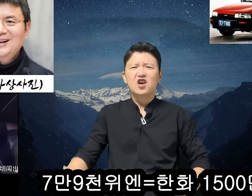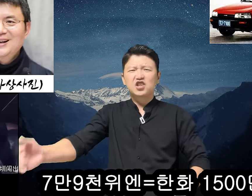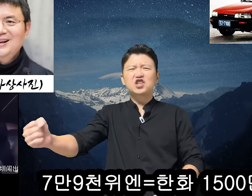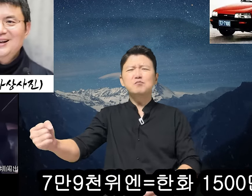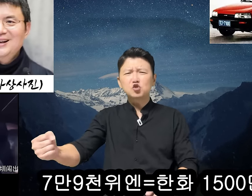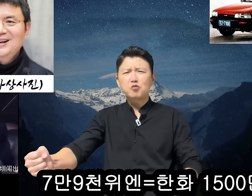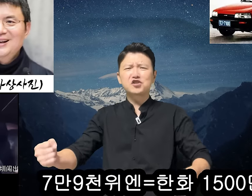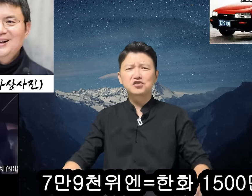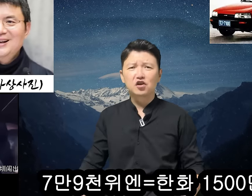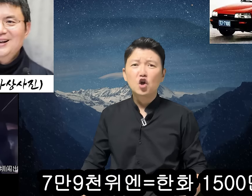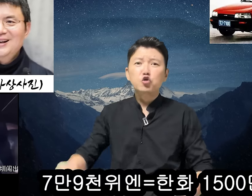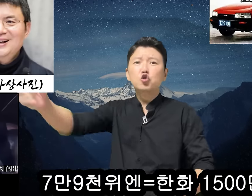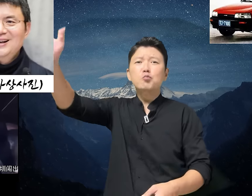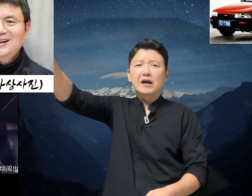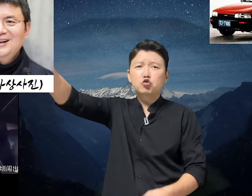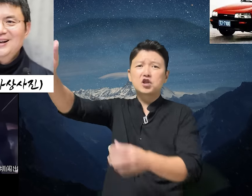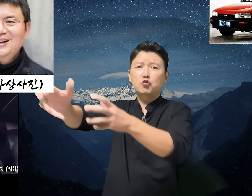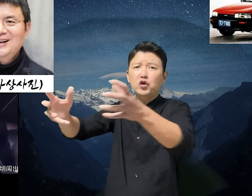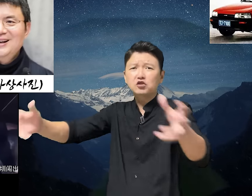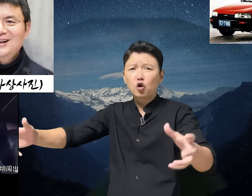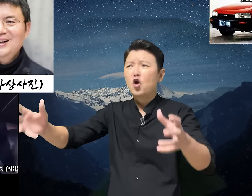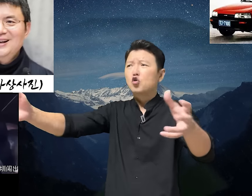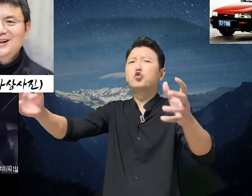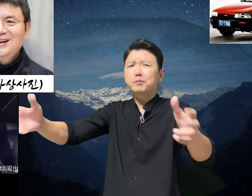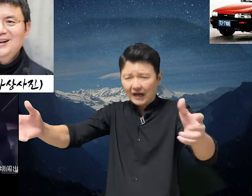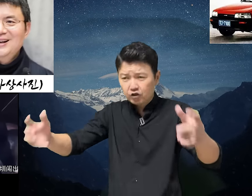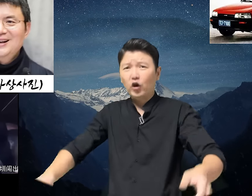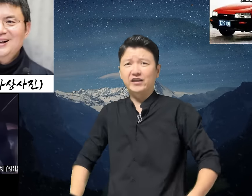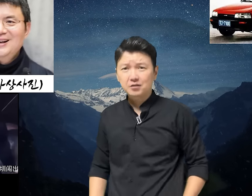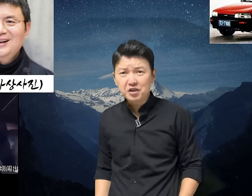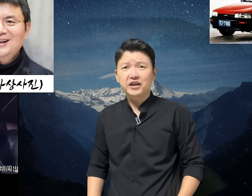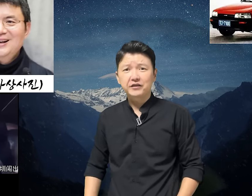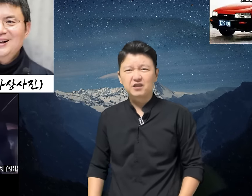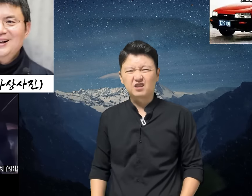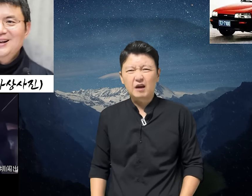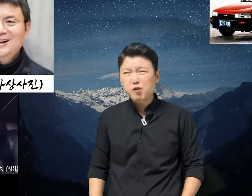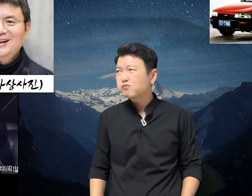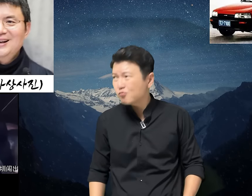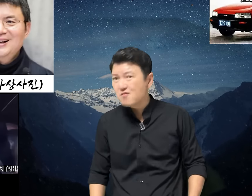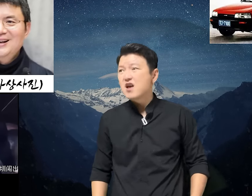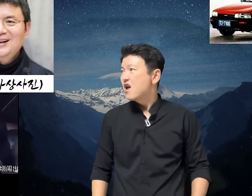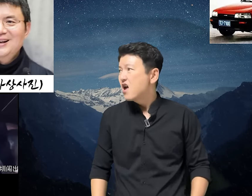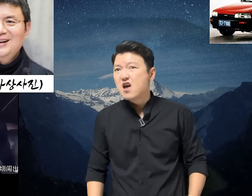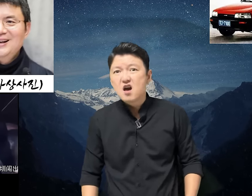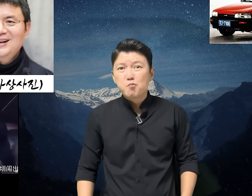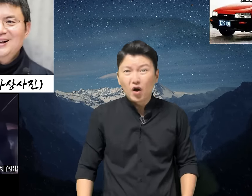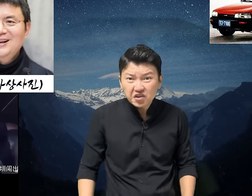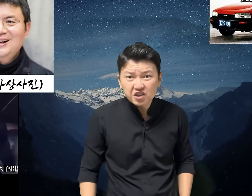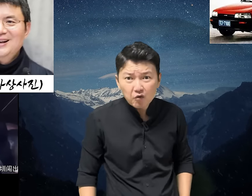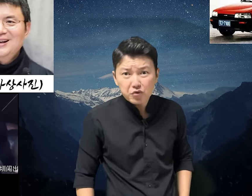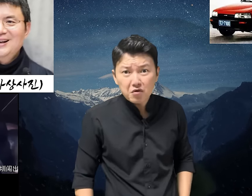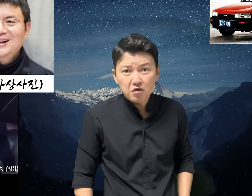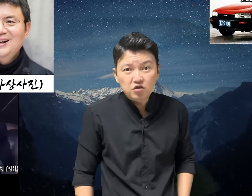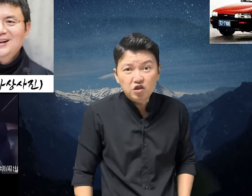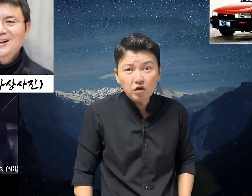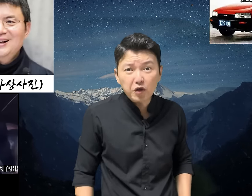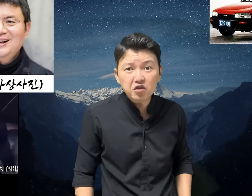힘을 좀 써서 6만 9천위원으로 구입하기로 했습니다. 그러자 뭐, 뭐, 뭐시라고요? 그, 그러면 이